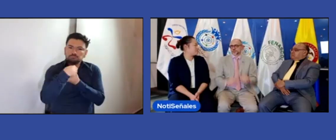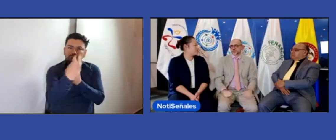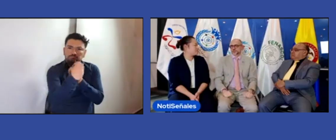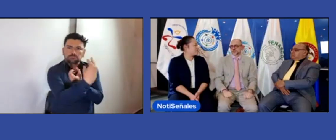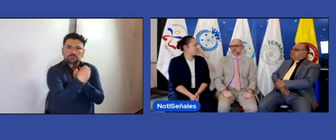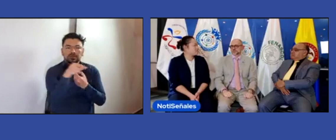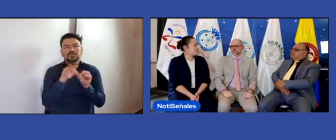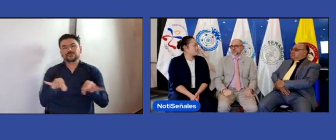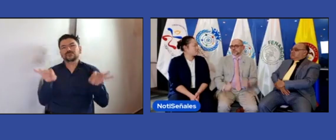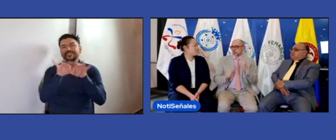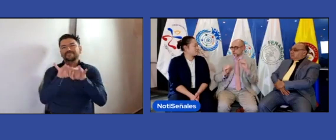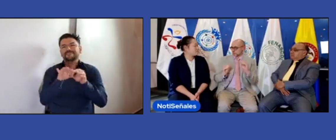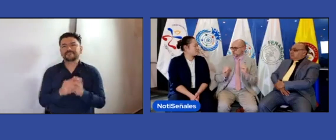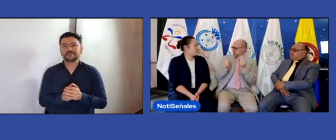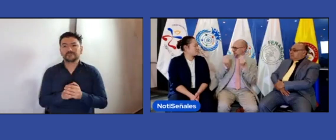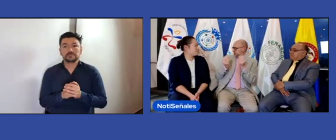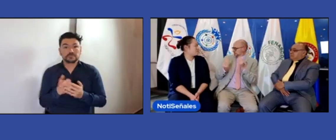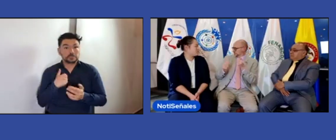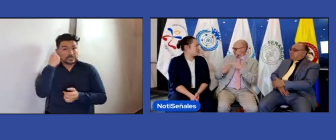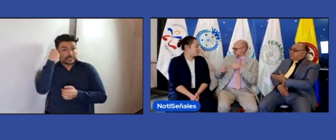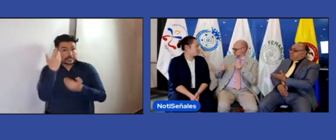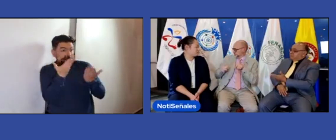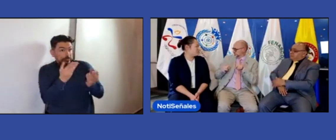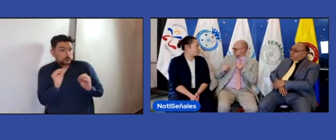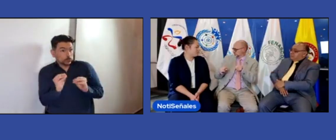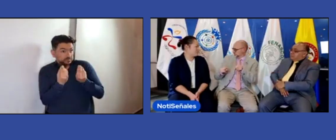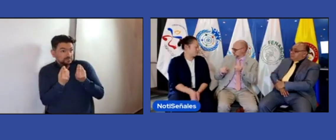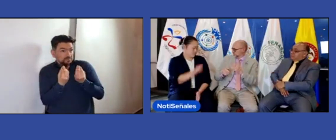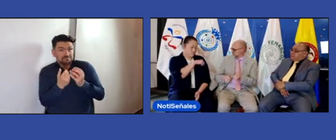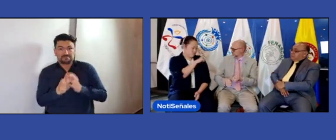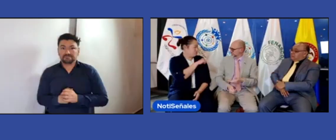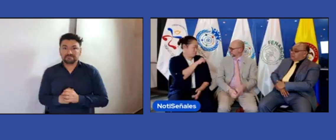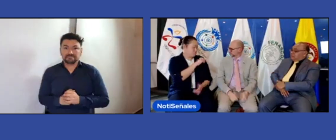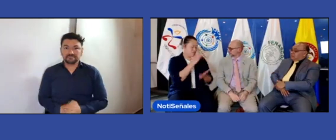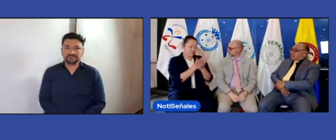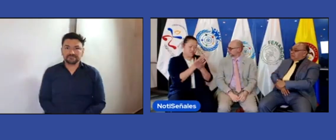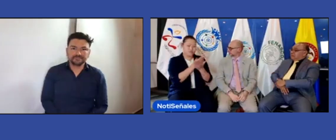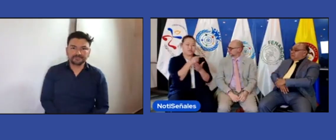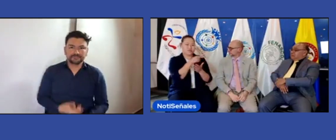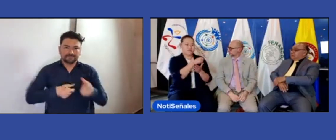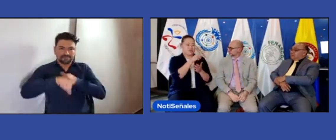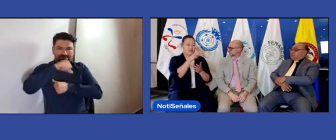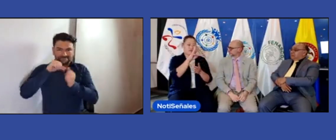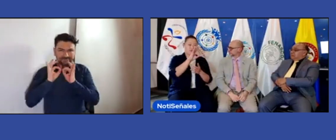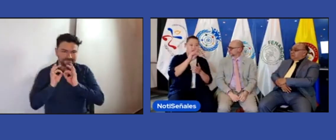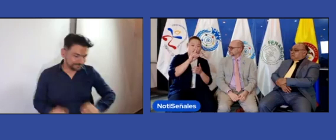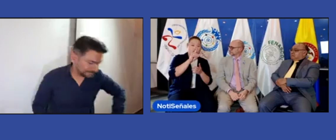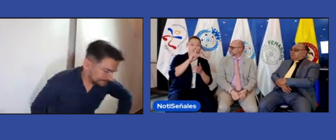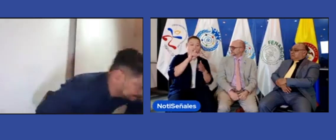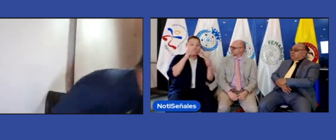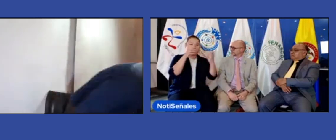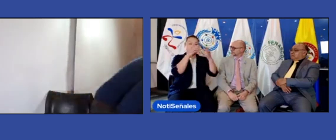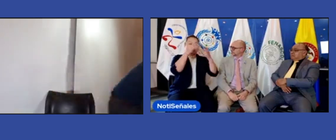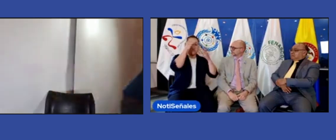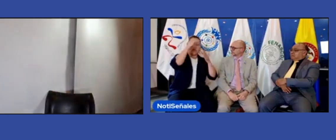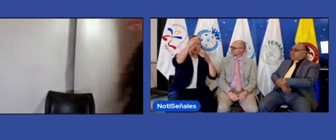que cada vez haya más personas en las asociaciones. ¿Tú piensas lo mismo, Elizabeth, desde la sección de jóvenes?